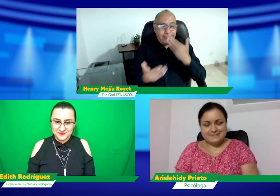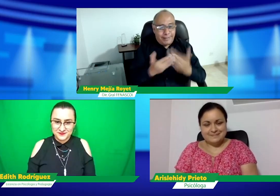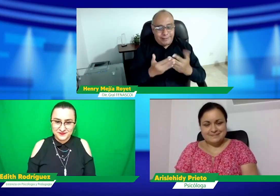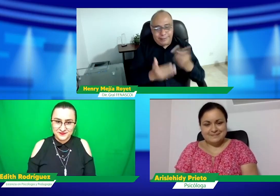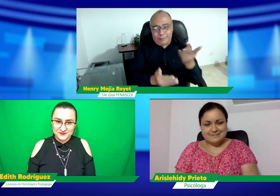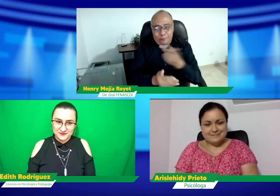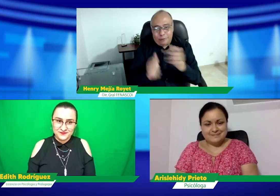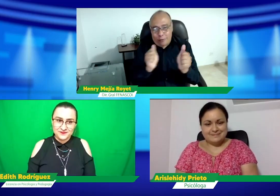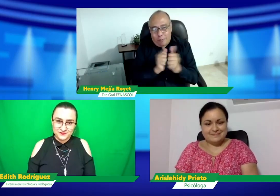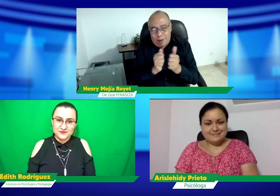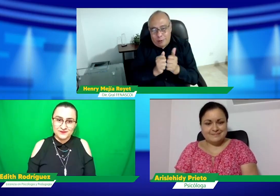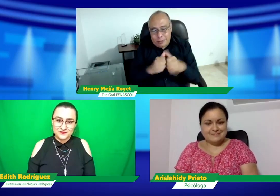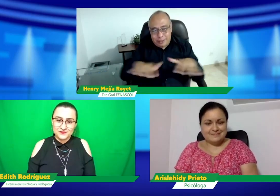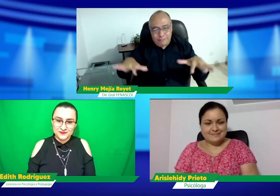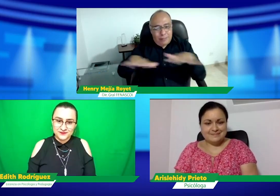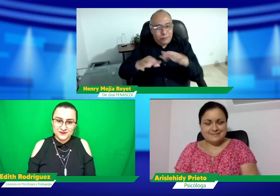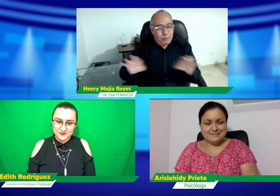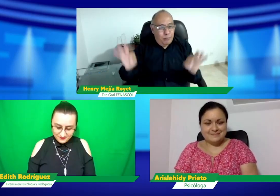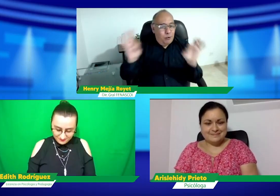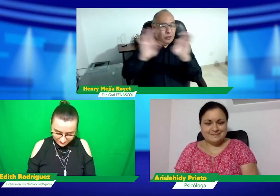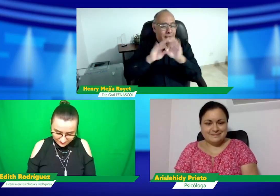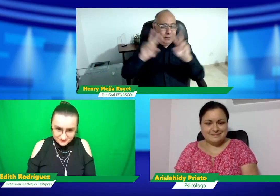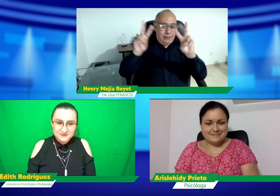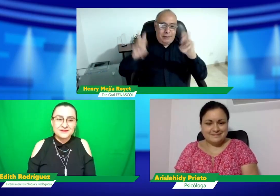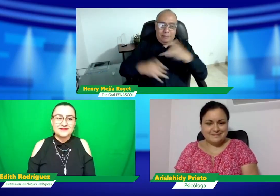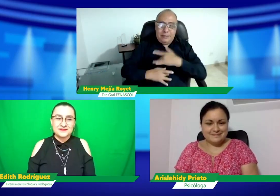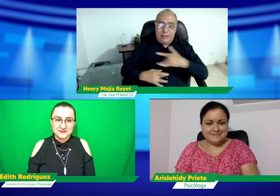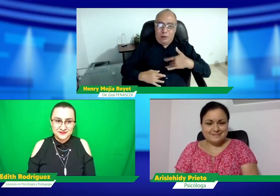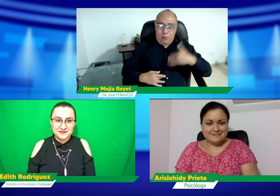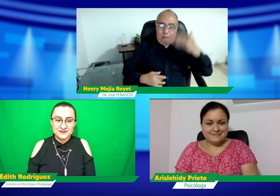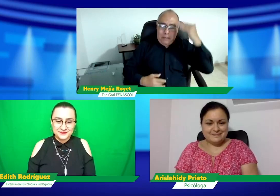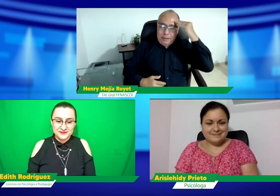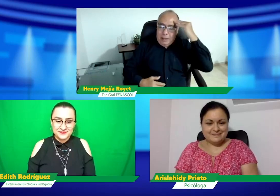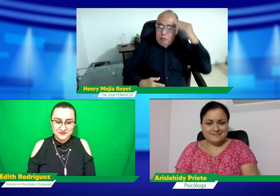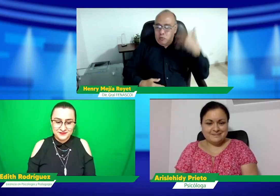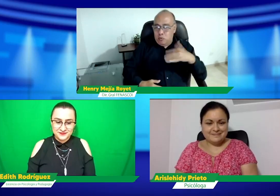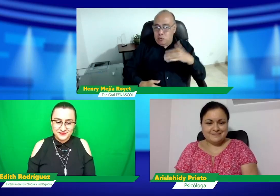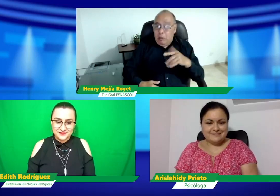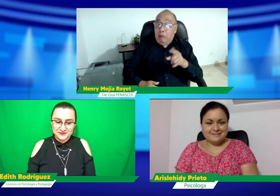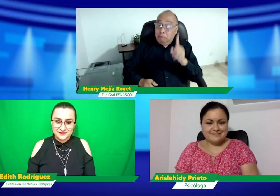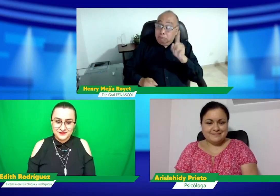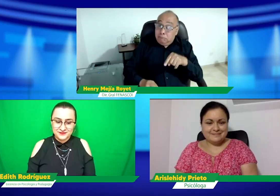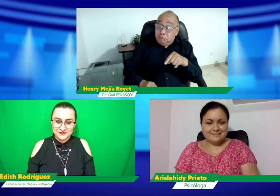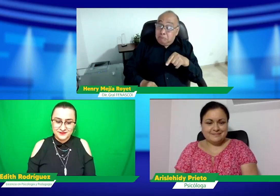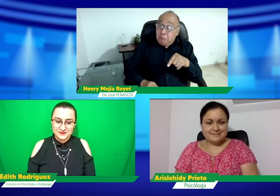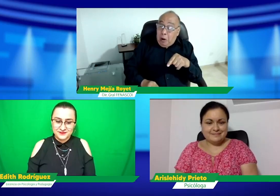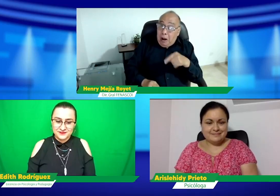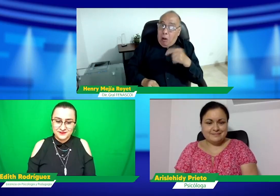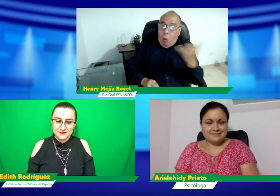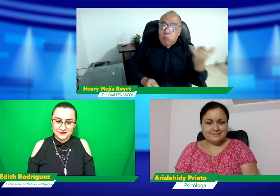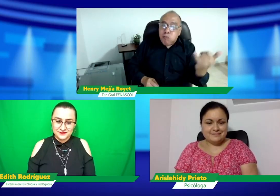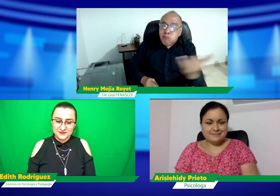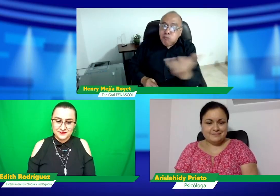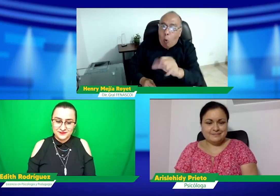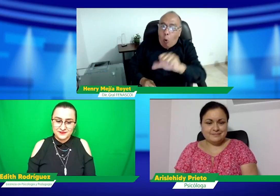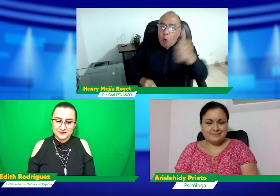este tema. Excelente, muchísimas gracias a ambas por acompañarnos en este espacio en el cual hablamos de salud mental.